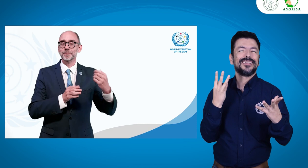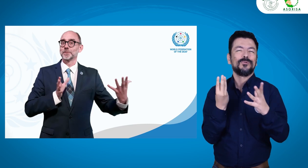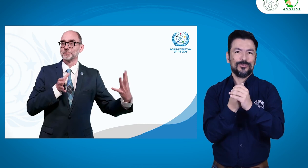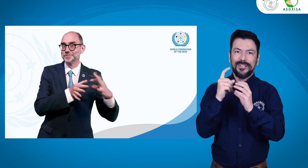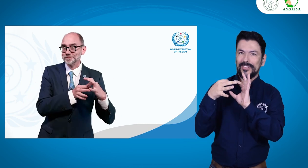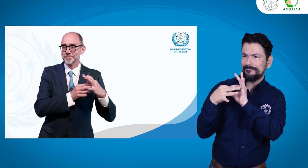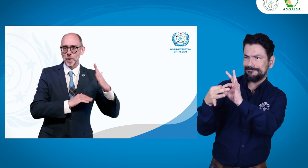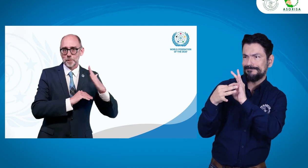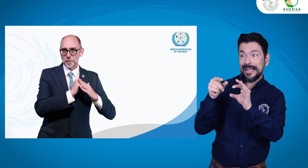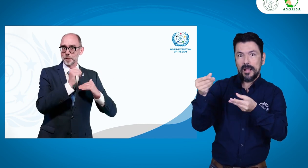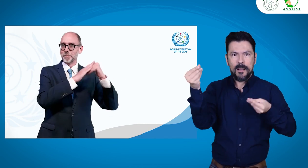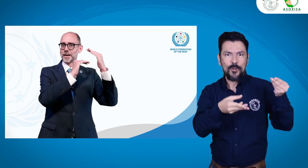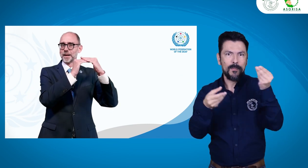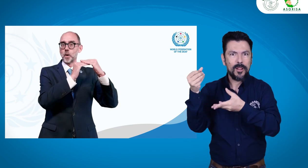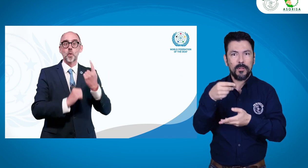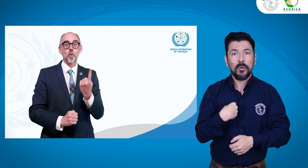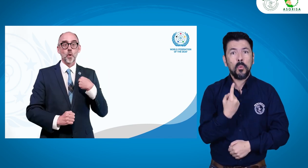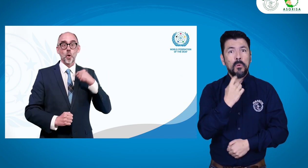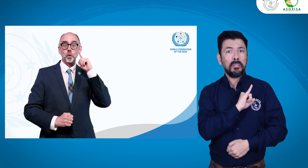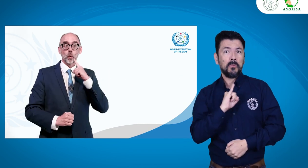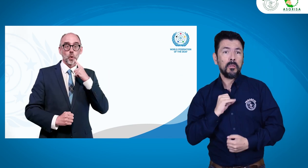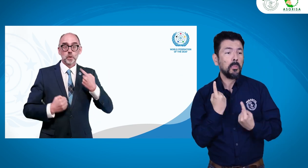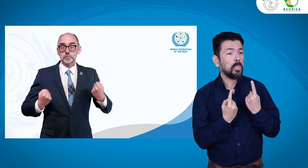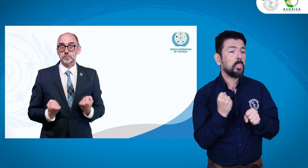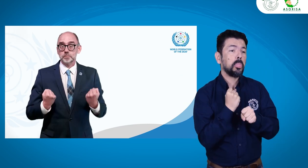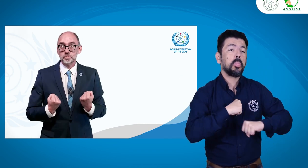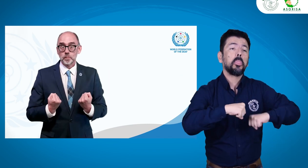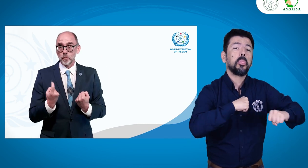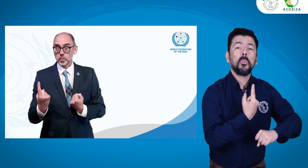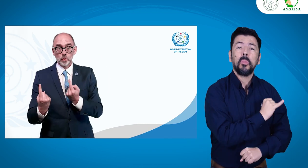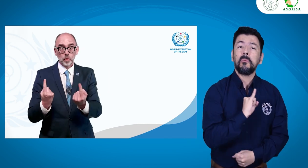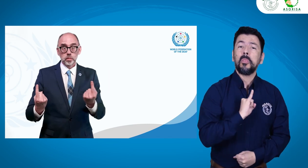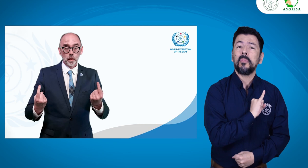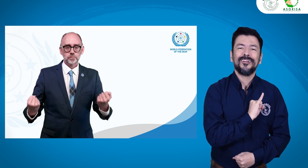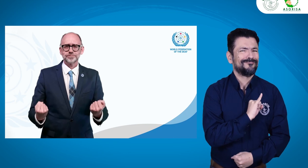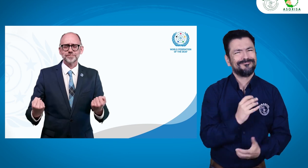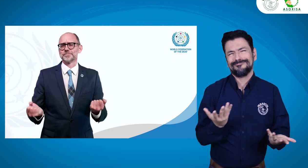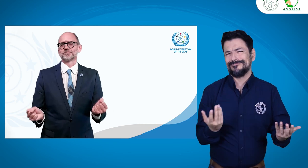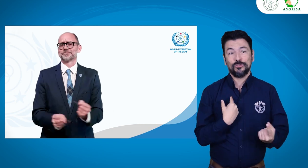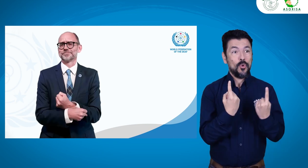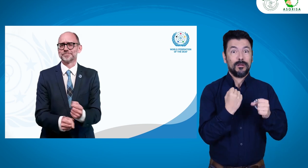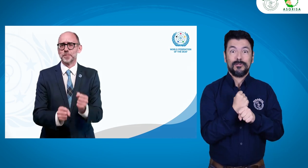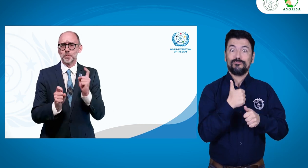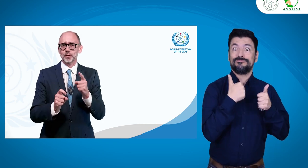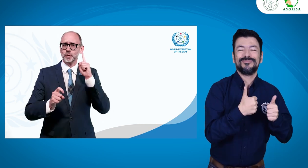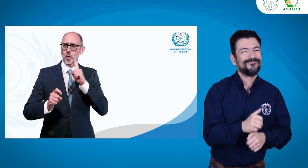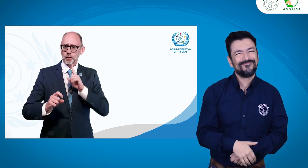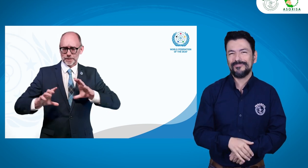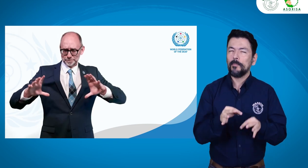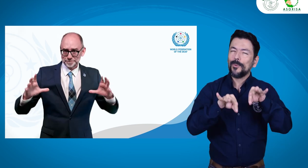abogacía y buscando trabajar de manera mancomunada con las autoridades. Por lo tanto, nos damos cuenta